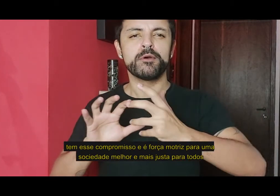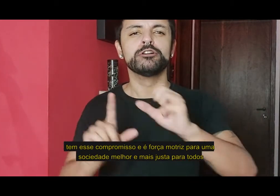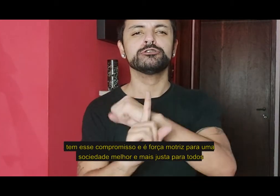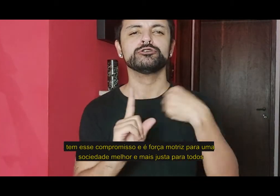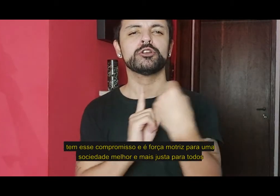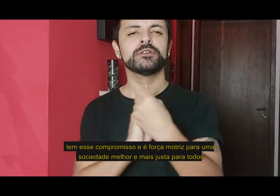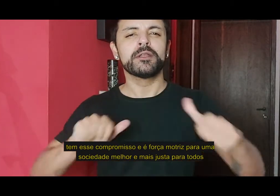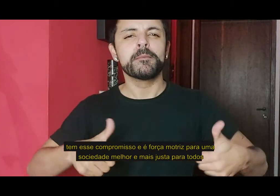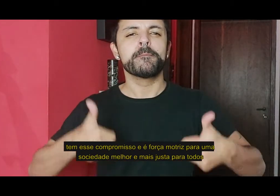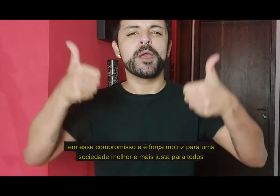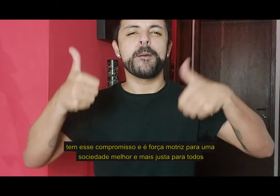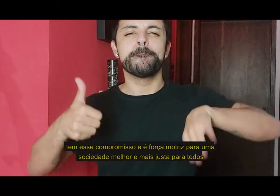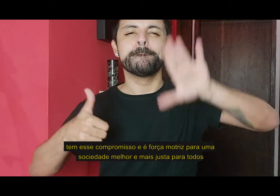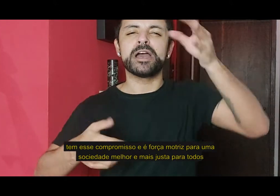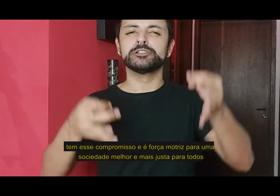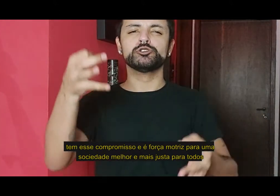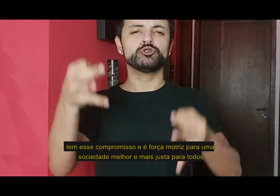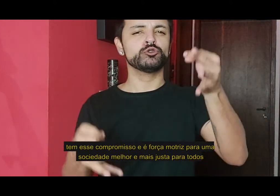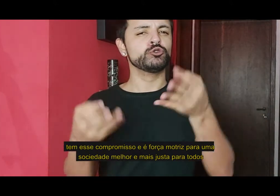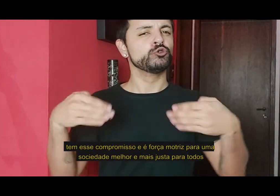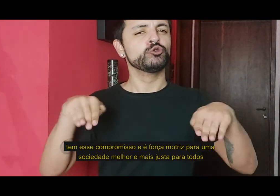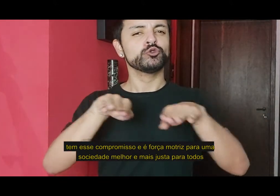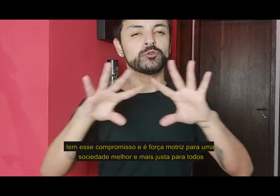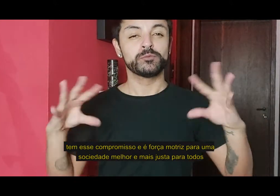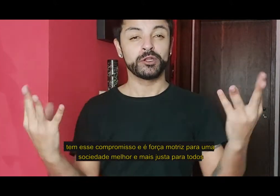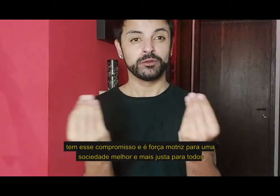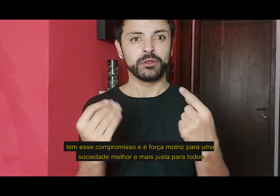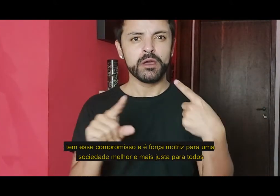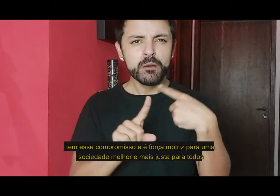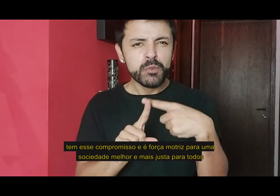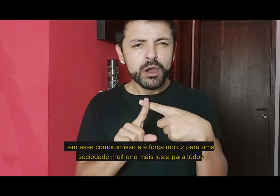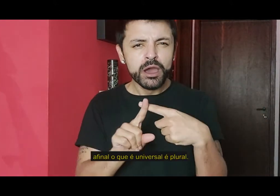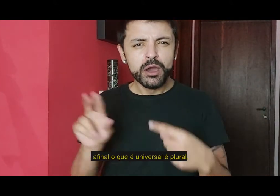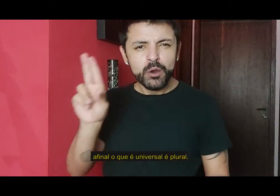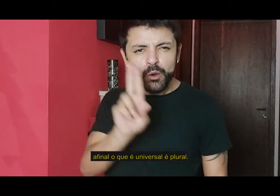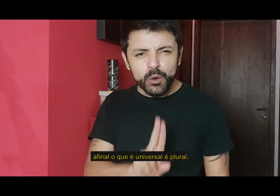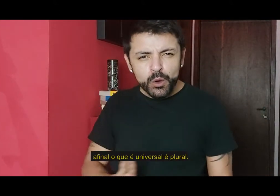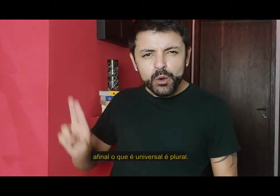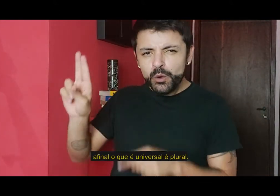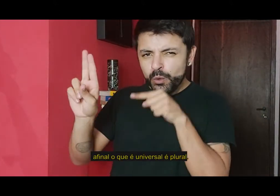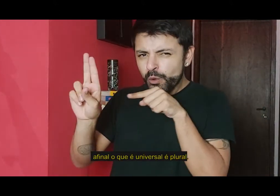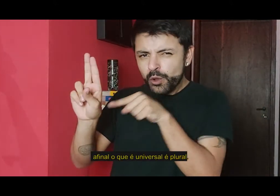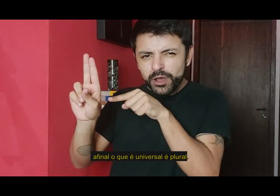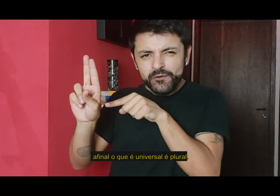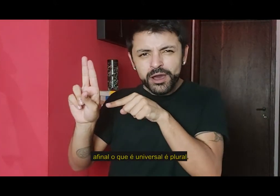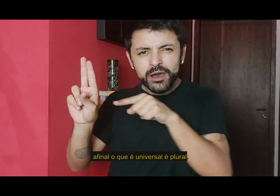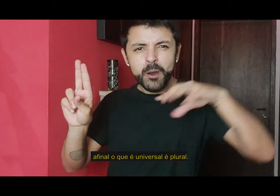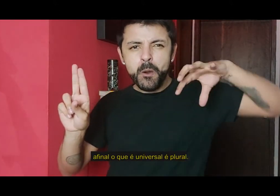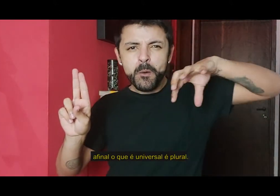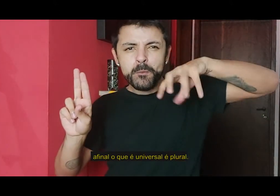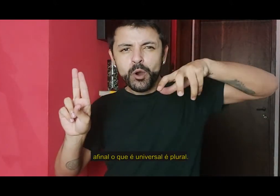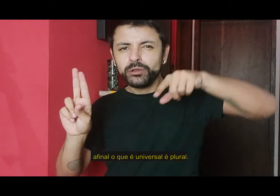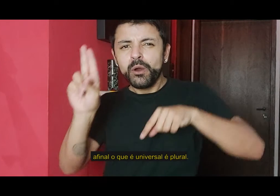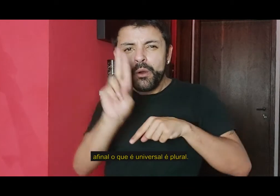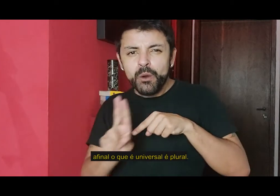melhor e mais justa para todos. Afinal, o que é universal